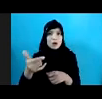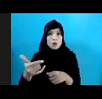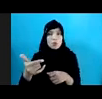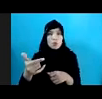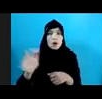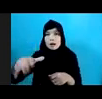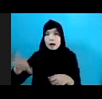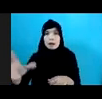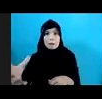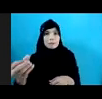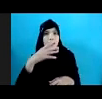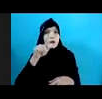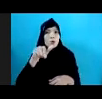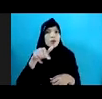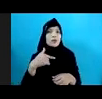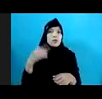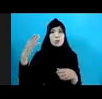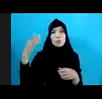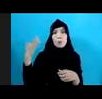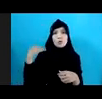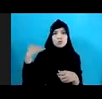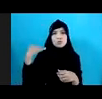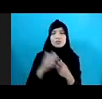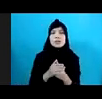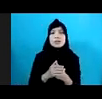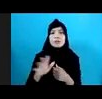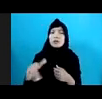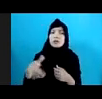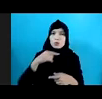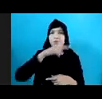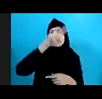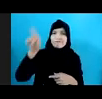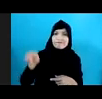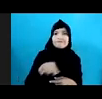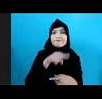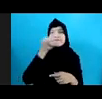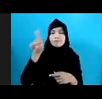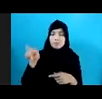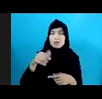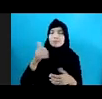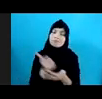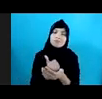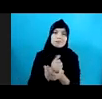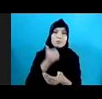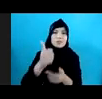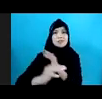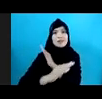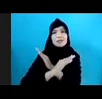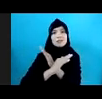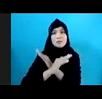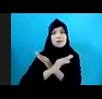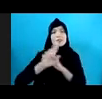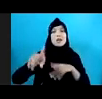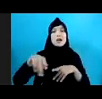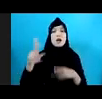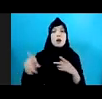Ibu Sekalian Ini Siklus Yang Menurut Saya Sangat Bisa Kita Antisipasi Apabila Kita Mau Bekerja Bersama